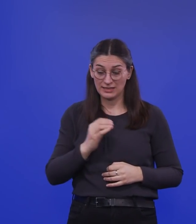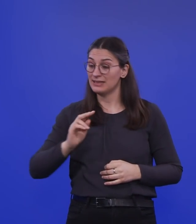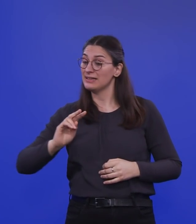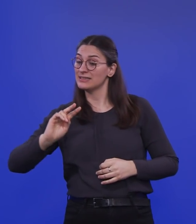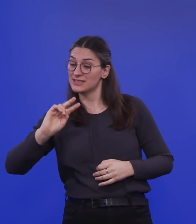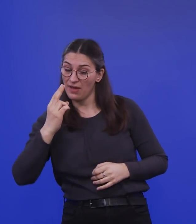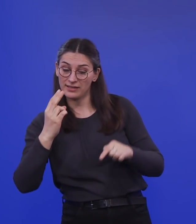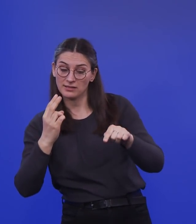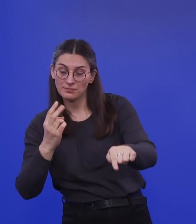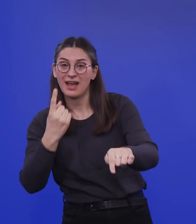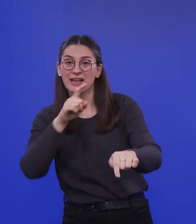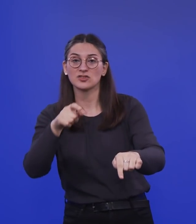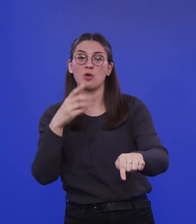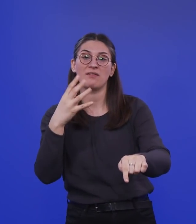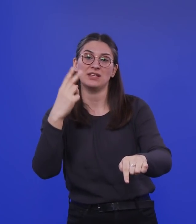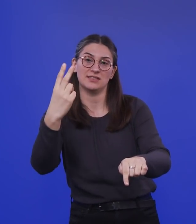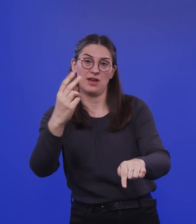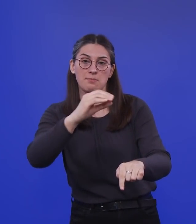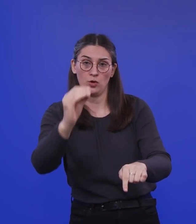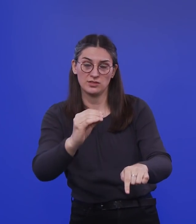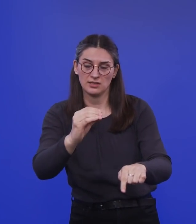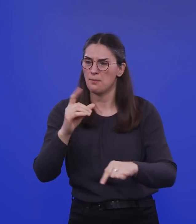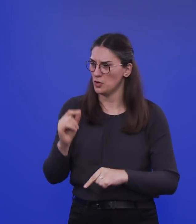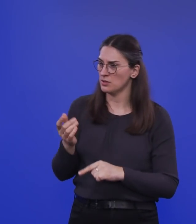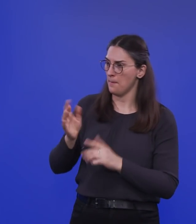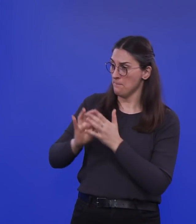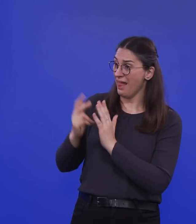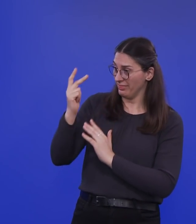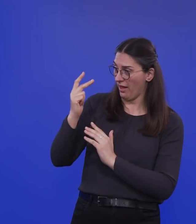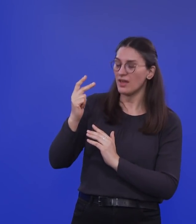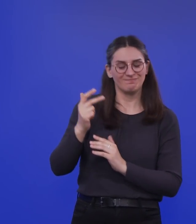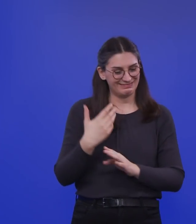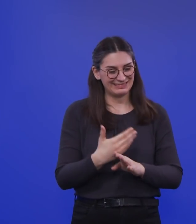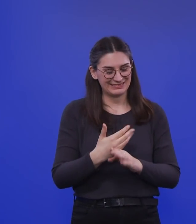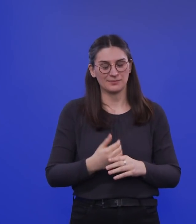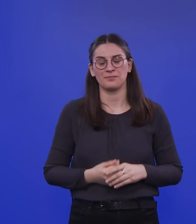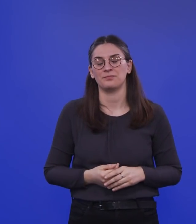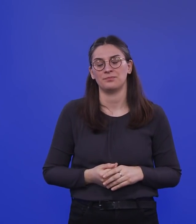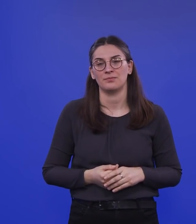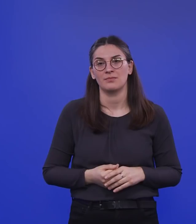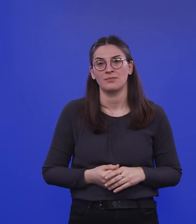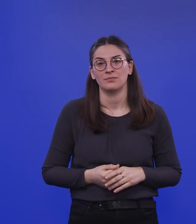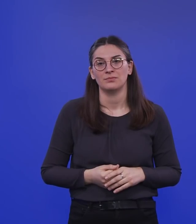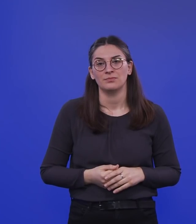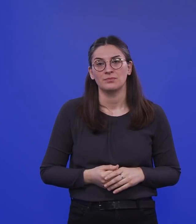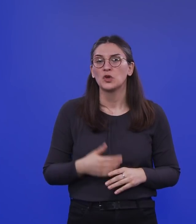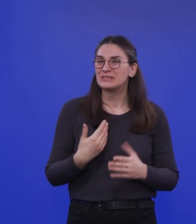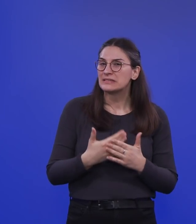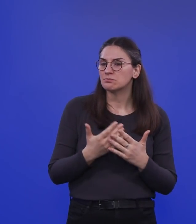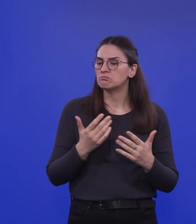1,42 Prozent. Also mehr als verdreifacht innerhalb von einem Monat. Genau. Und das entspricht auch ungefähr der Beobachtung, die man in